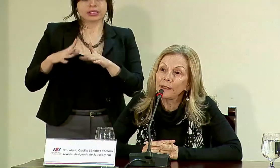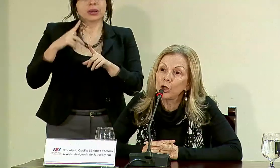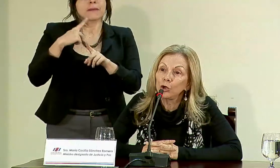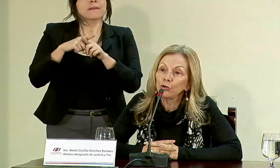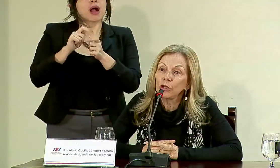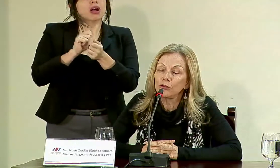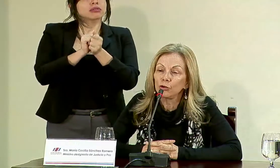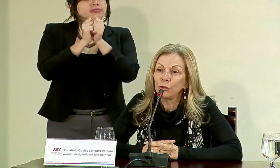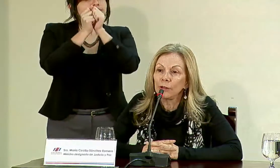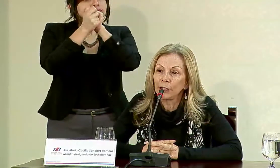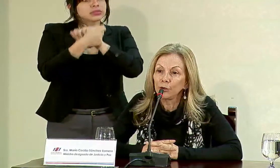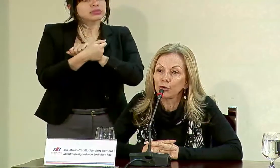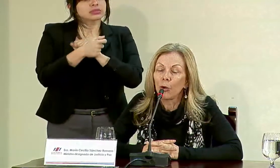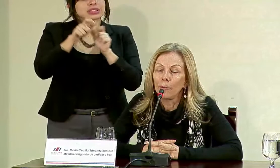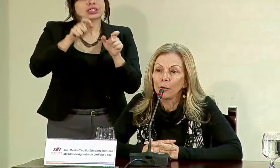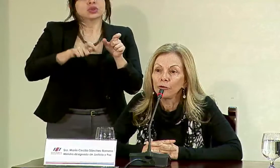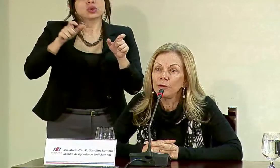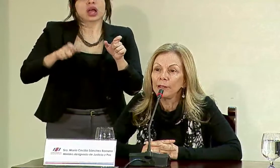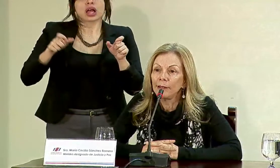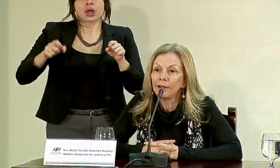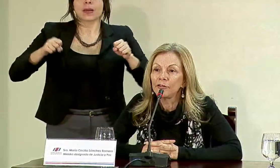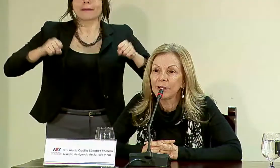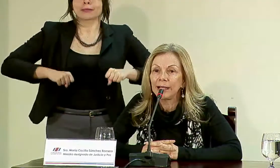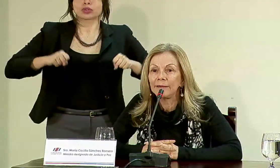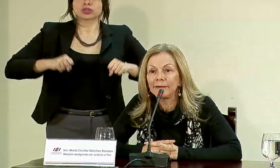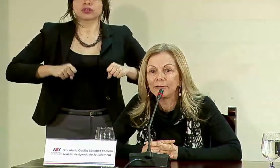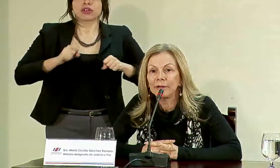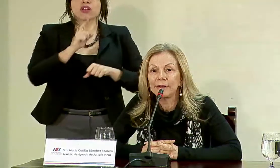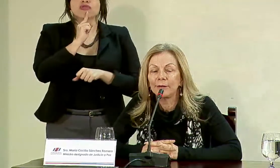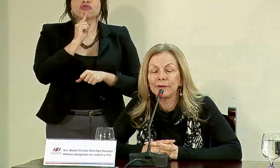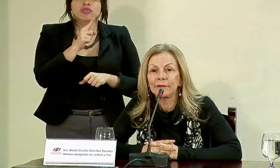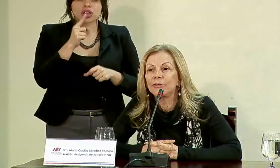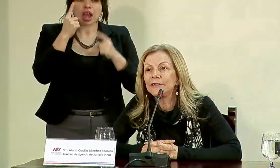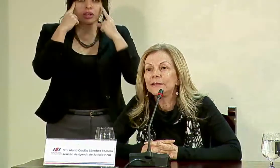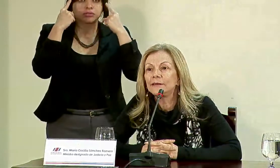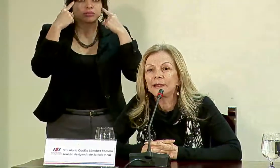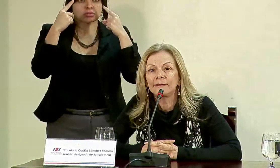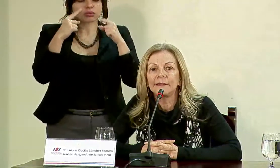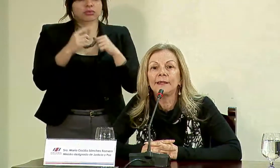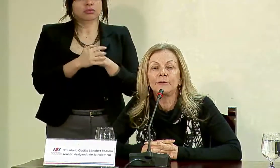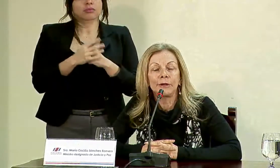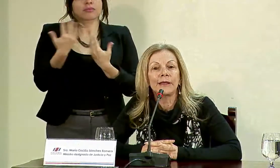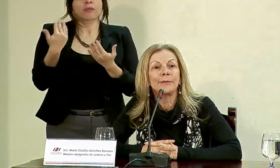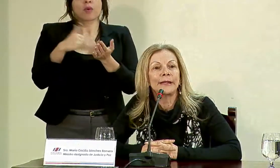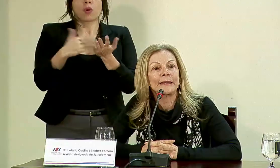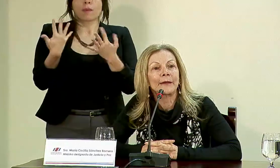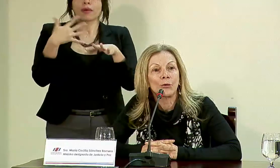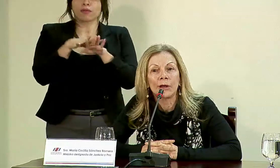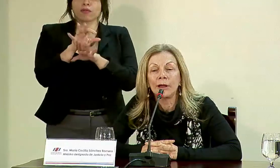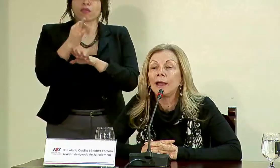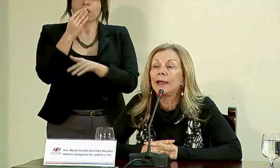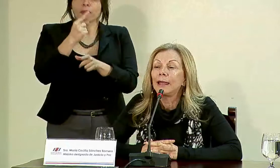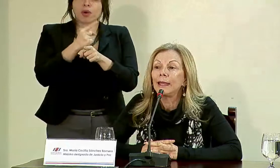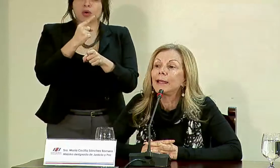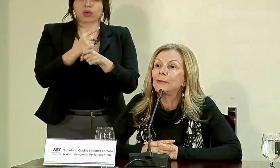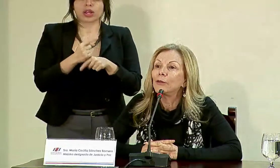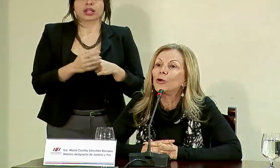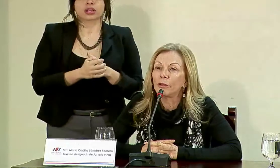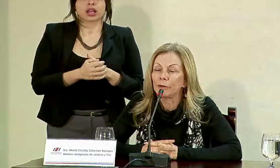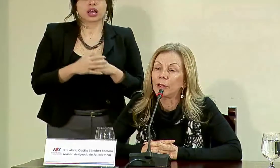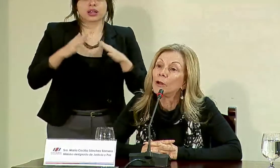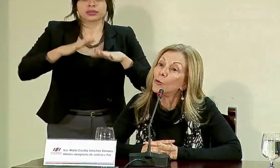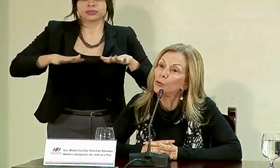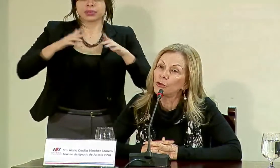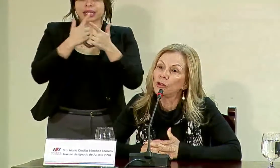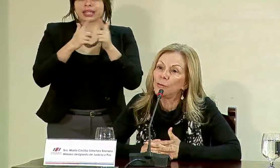a convertirlos en ciudadanos con posibilidades reales y efectivas de reinsertarse y vivir de manera adecuada en el